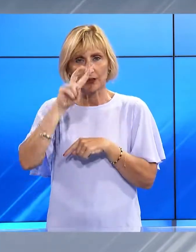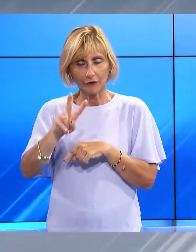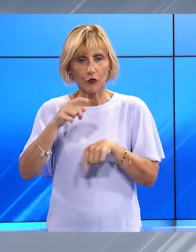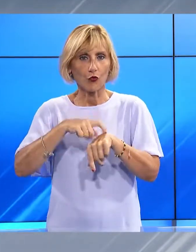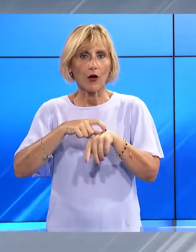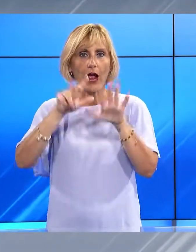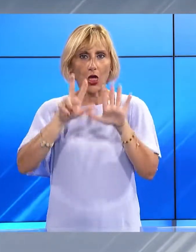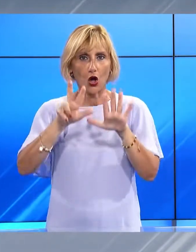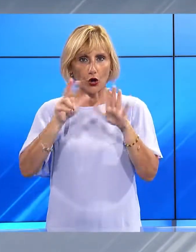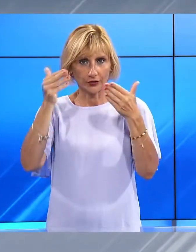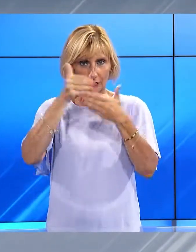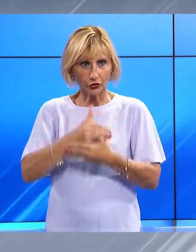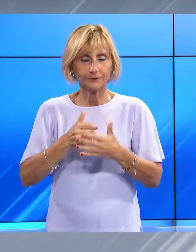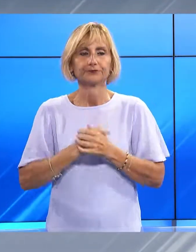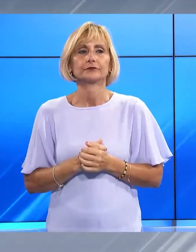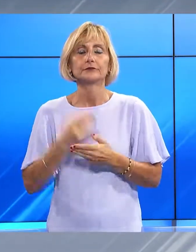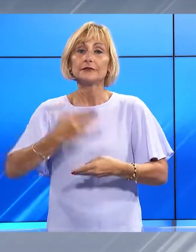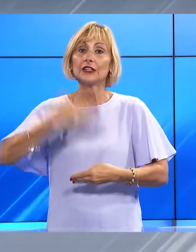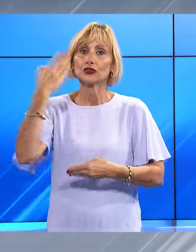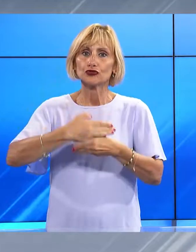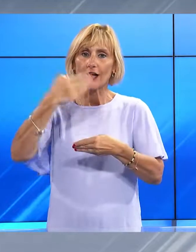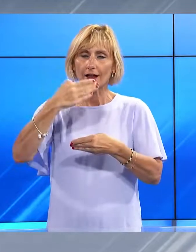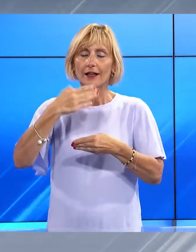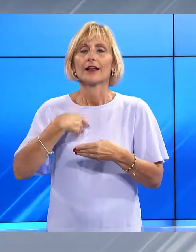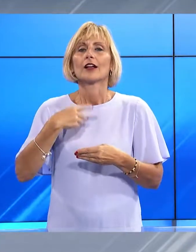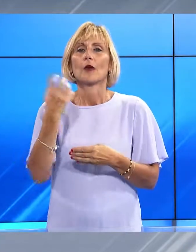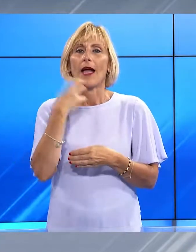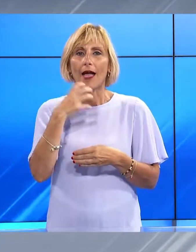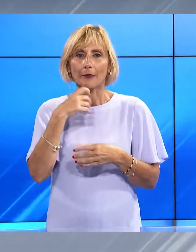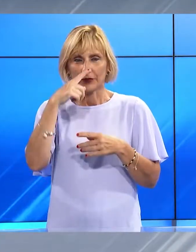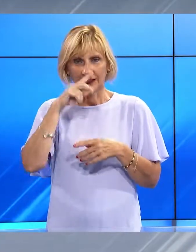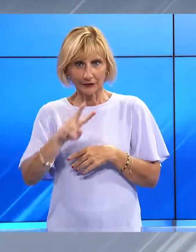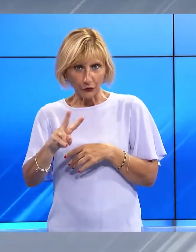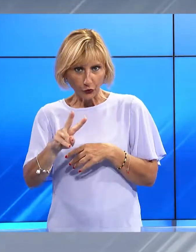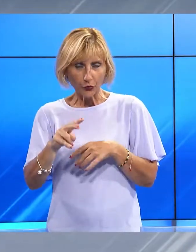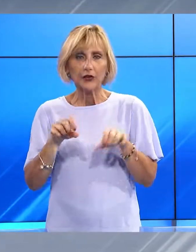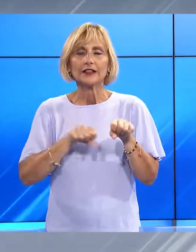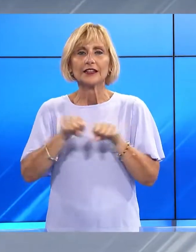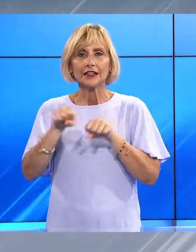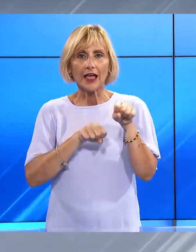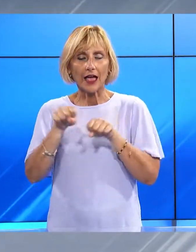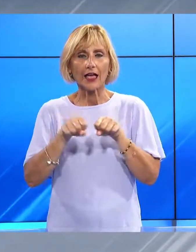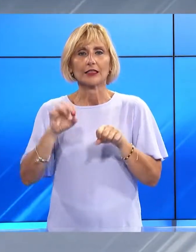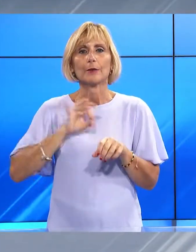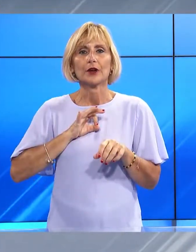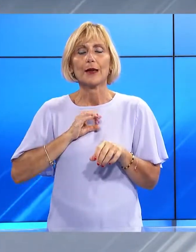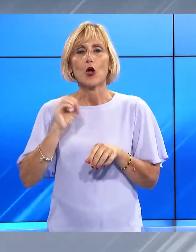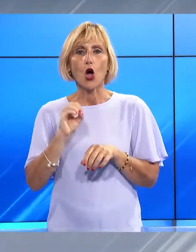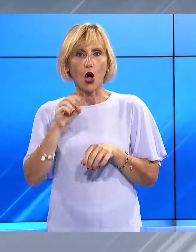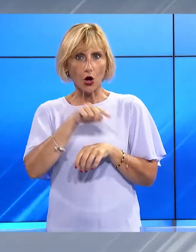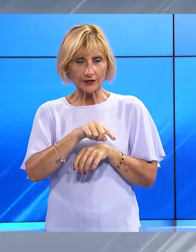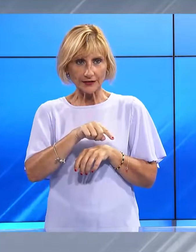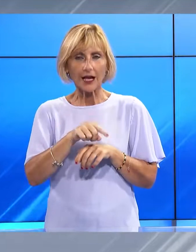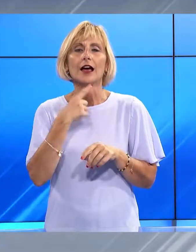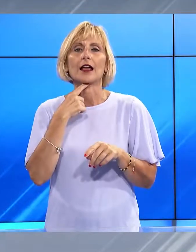Ciacca si gira, partite le riprese della serie Apple TV, disclaimer, diretta dal premio Oscar Alfonso Cuaronna, il set a Viareggio e poi il